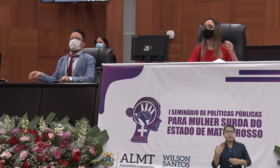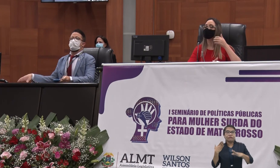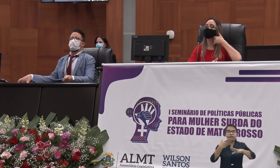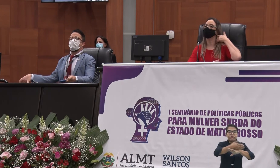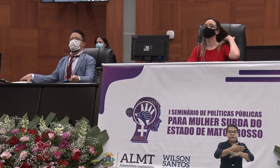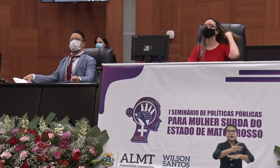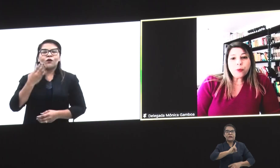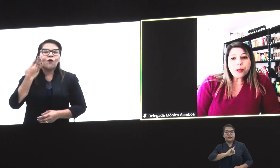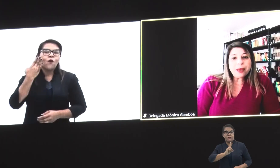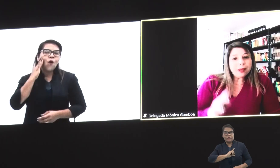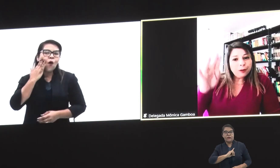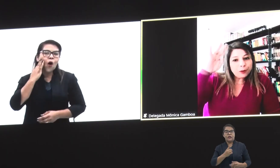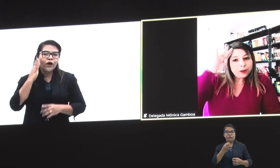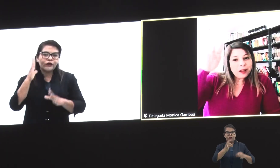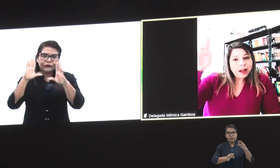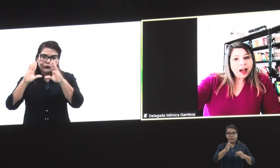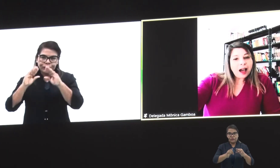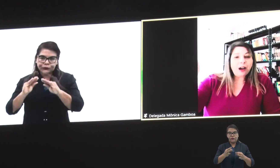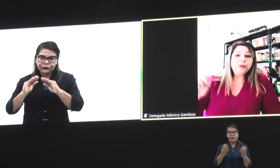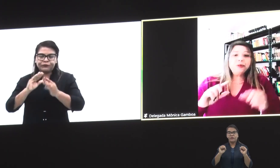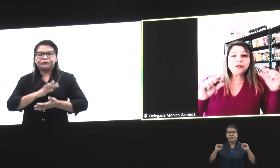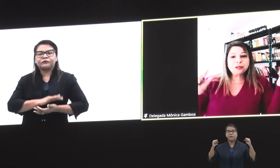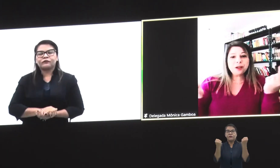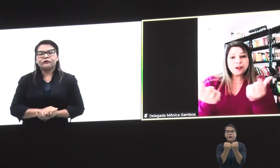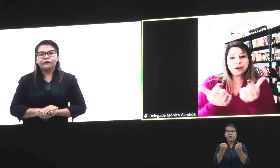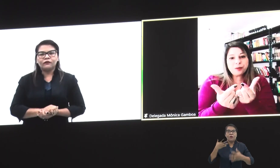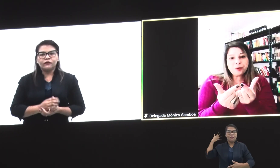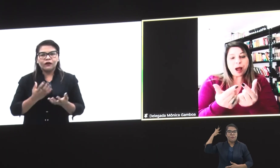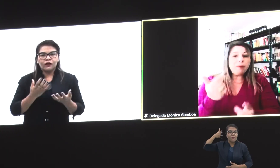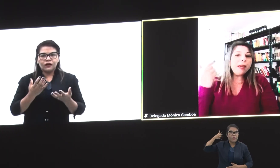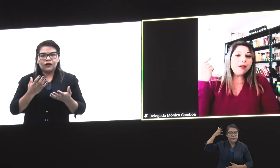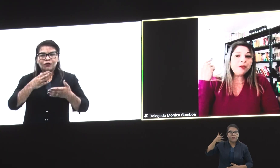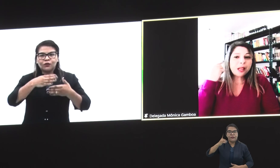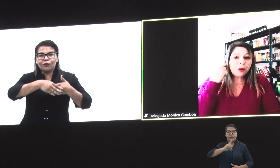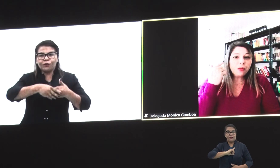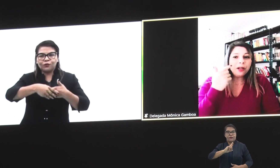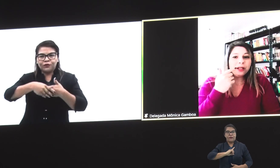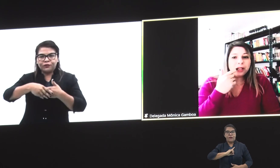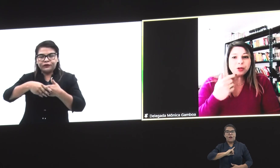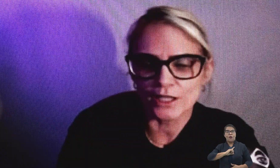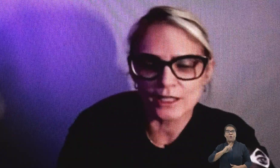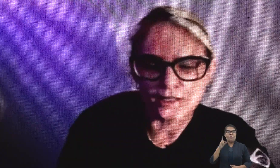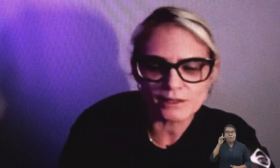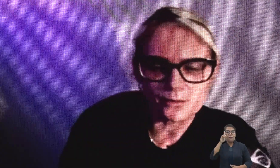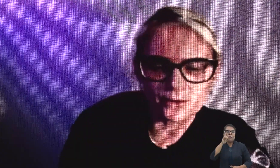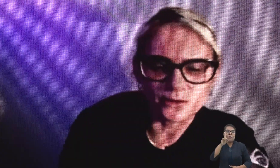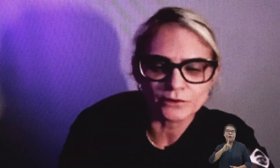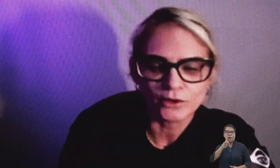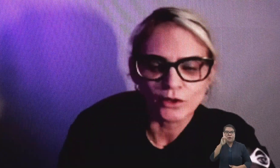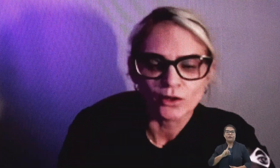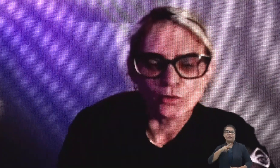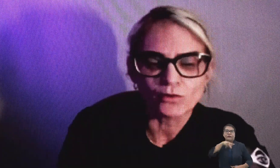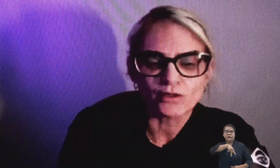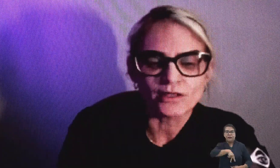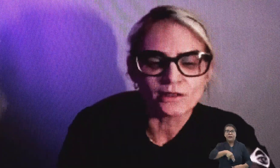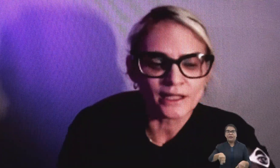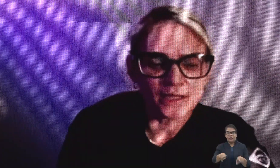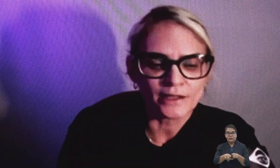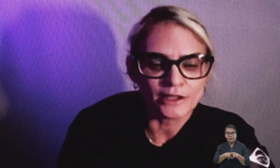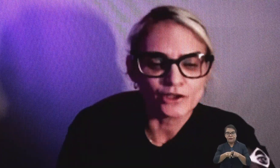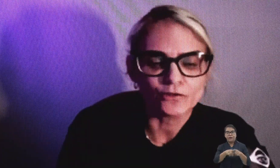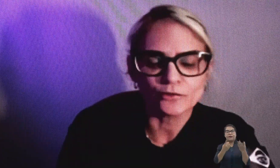no judiciário, o seminário contou com as palestras da delegada Mônica Gamboa, da investigadora da Polícia